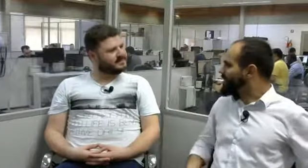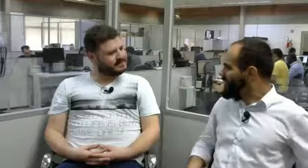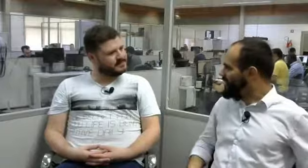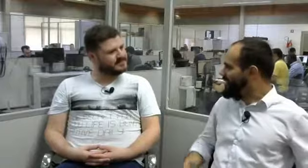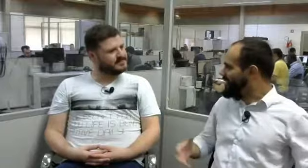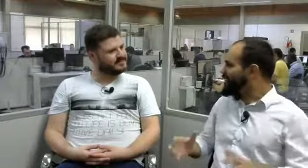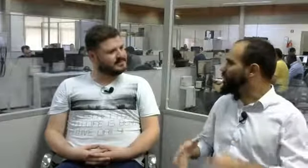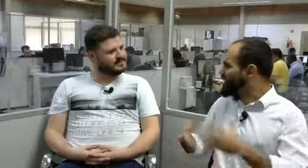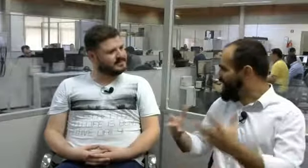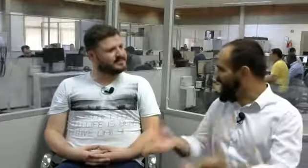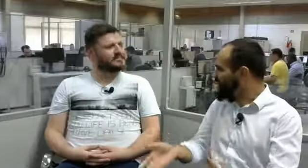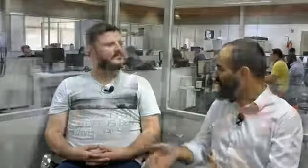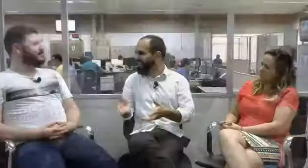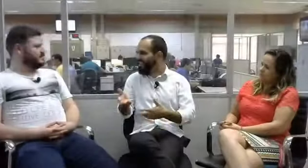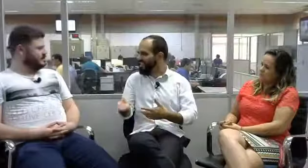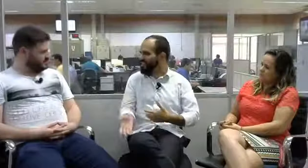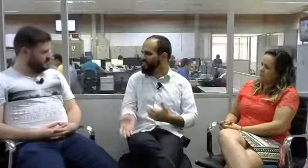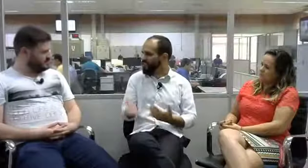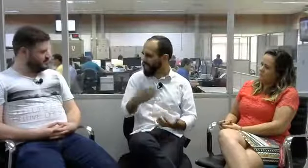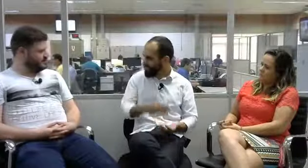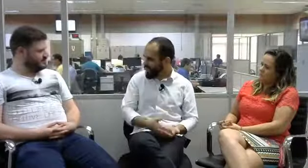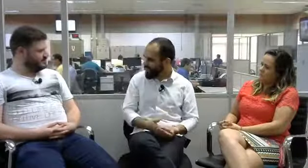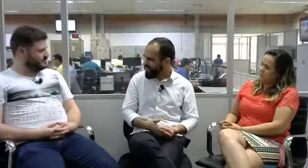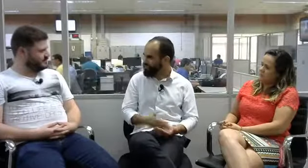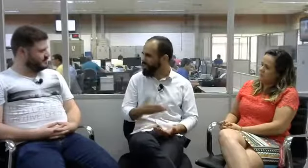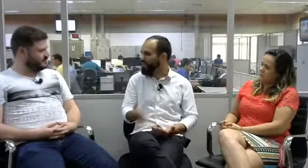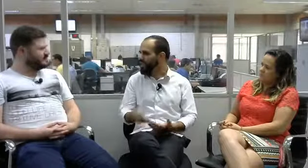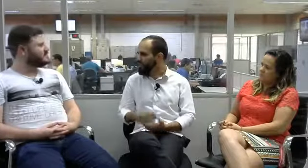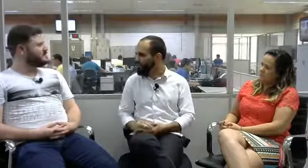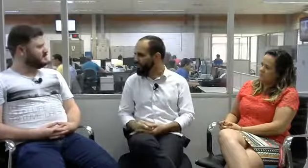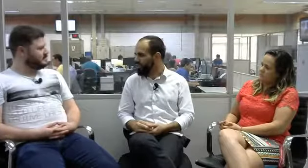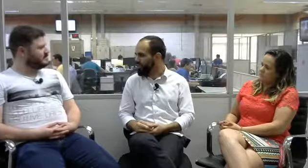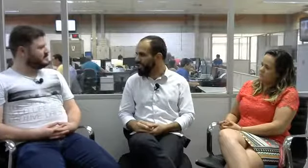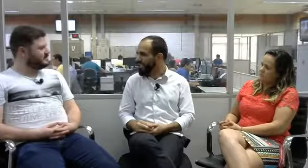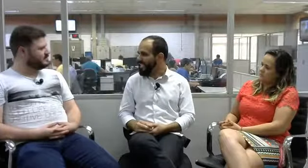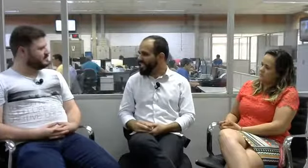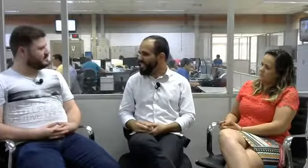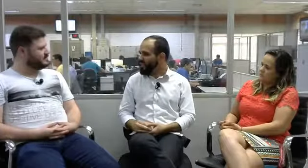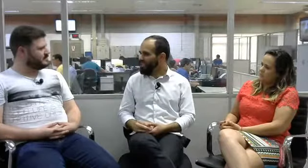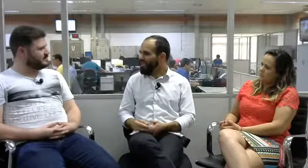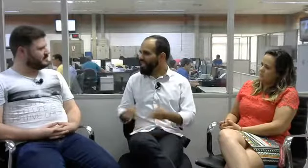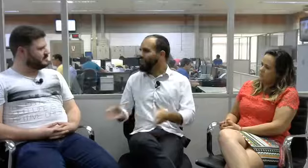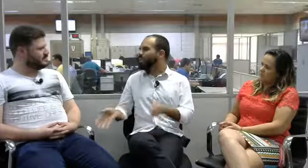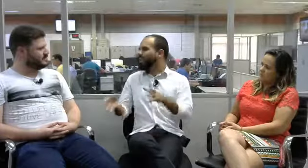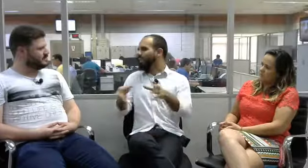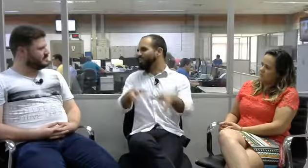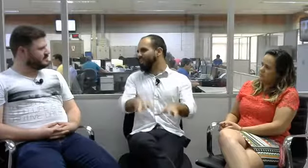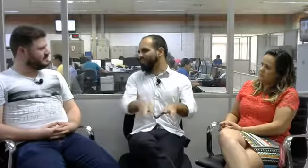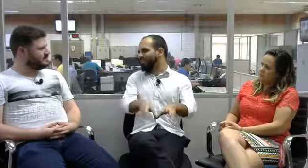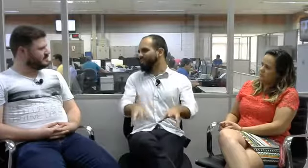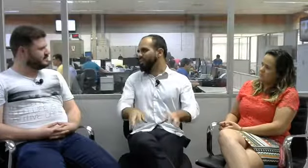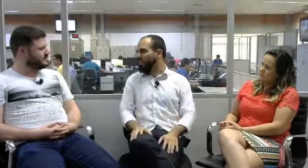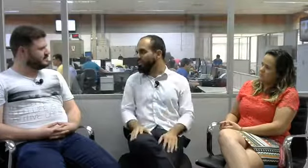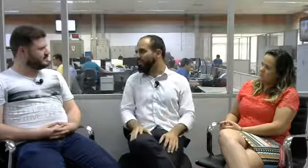ali da intimidade, da aliança entre o terapeuta e o indivíduo surdo, né? Então, ter um intérprete nessa situação seria